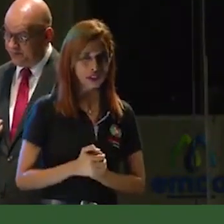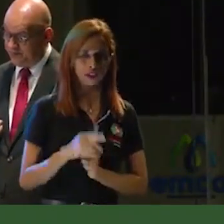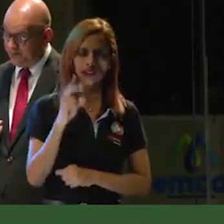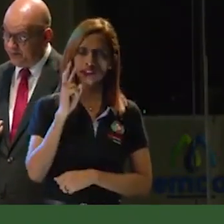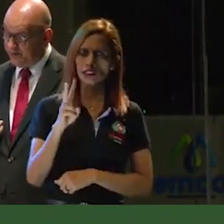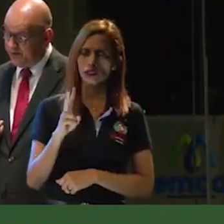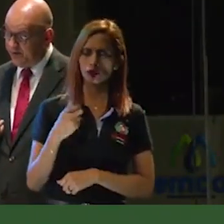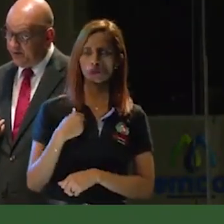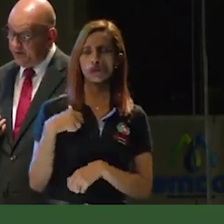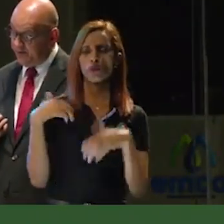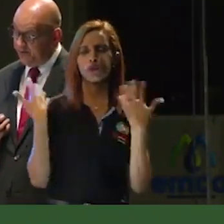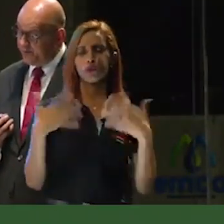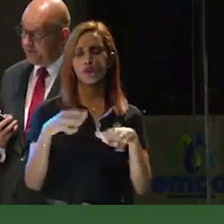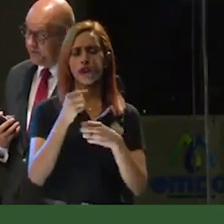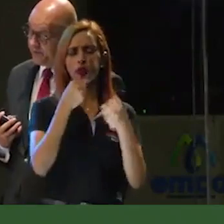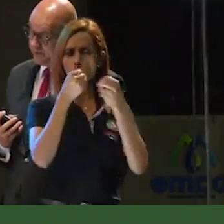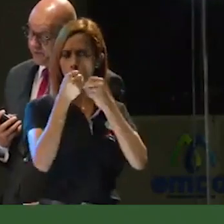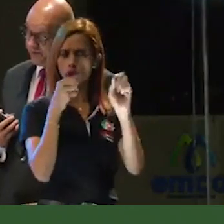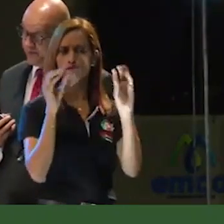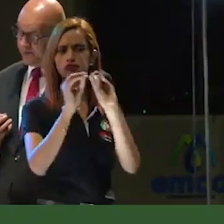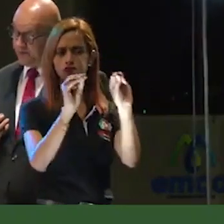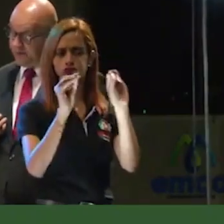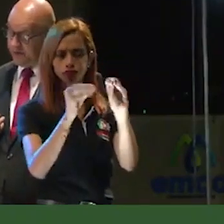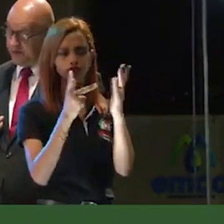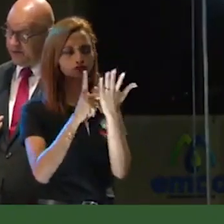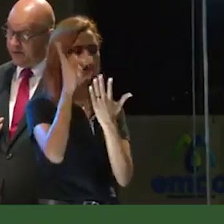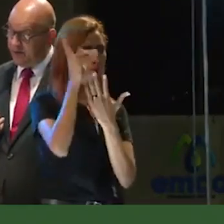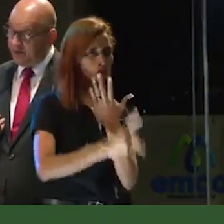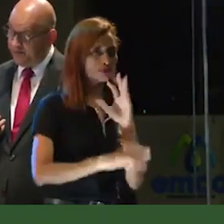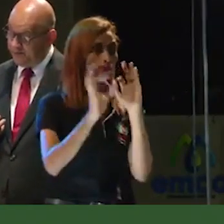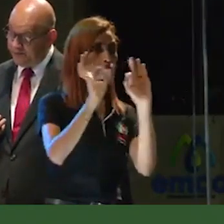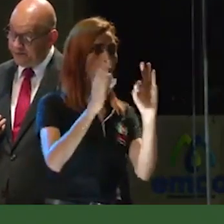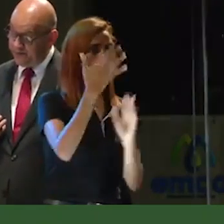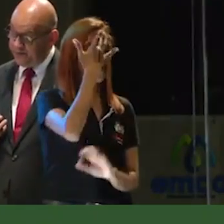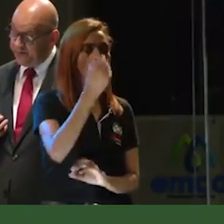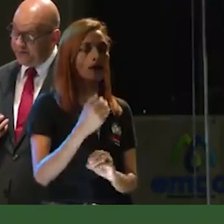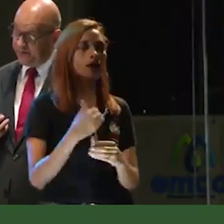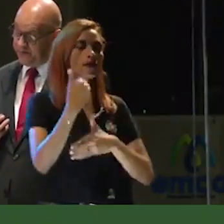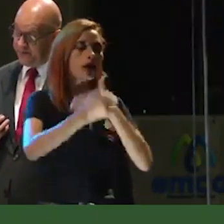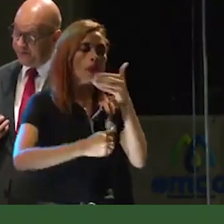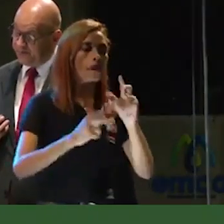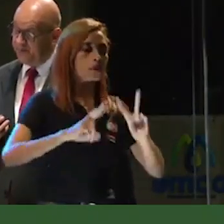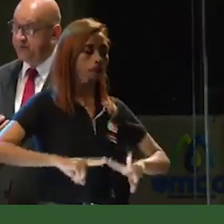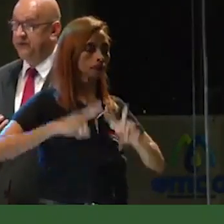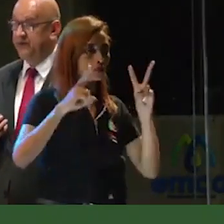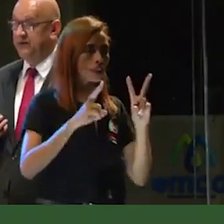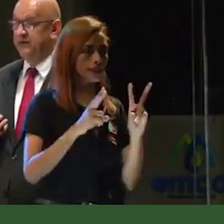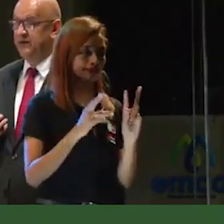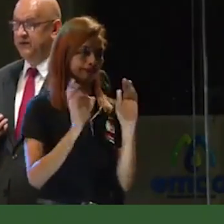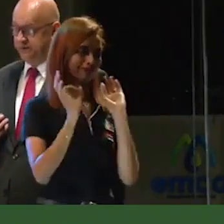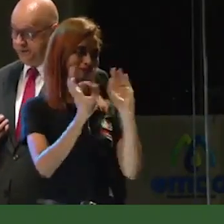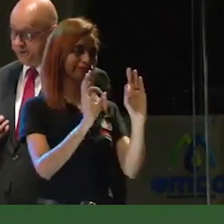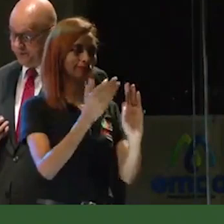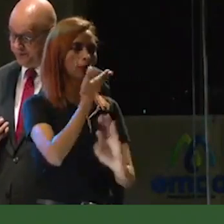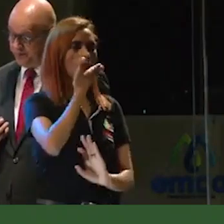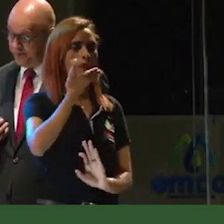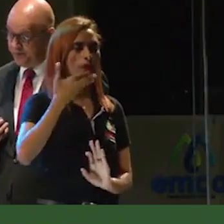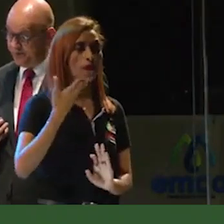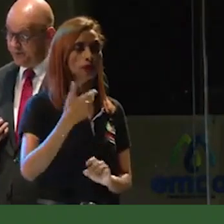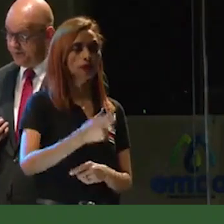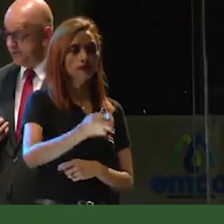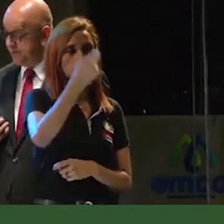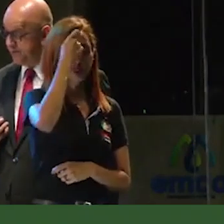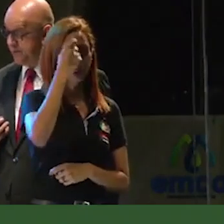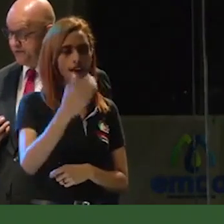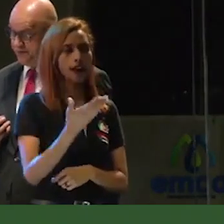buenas noticias, lo que se avizora son proyectos para el mejoramiento de la calidad de vida de los calarqueños. No olvidemos que Calarca